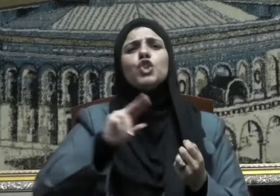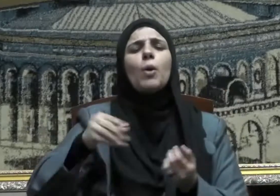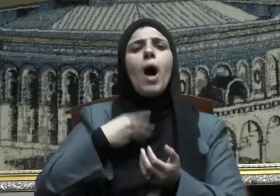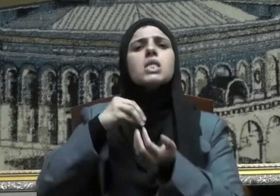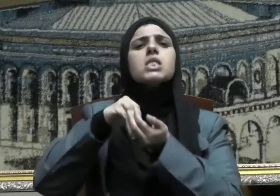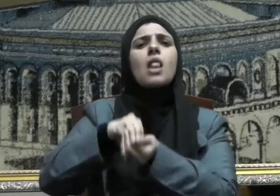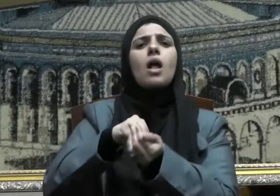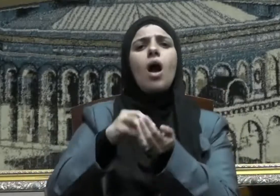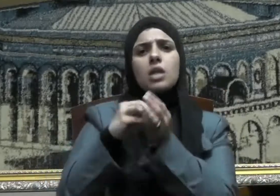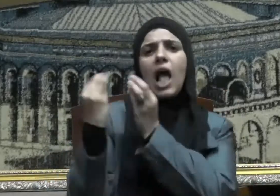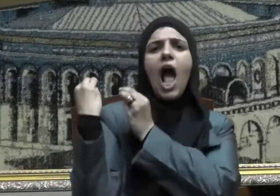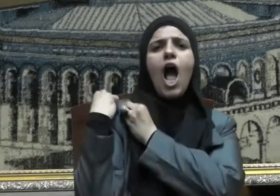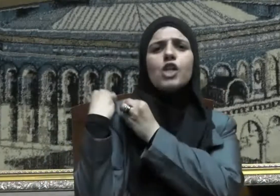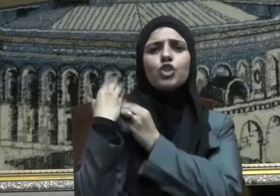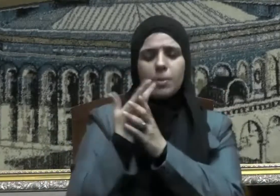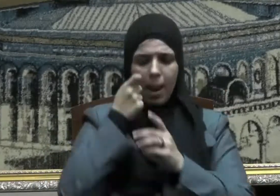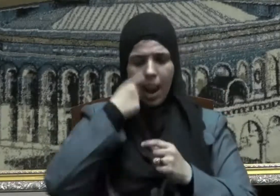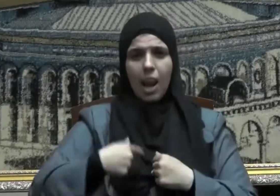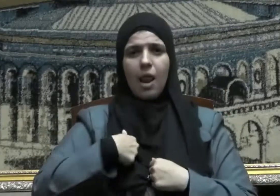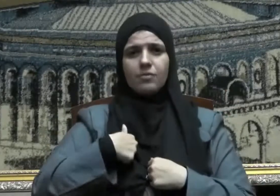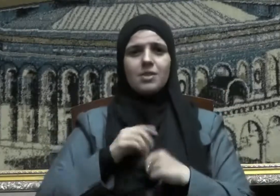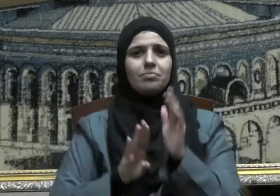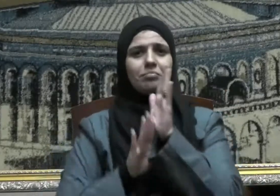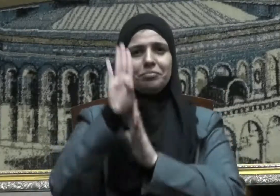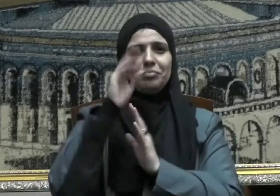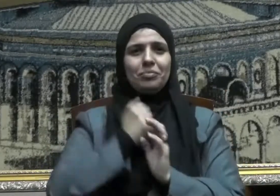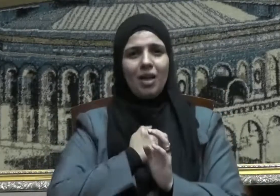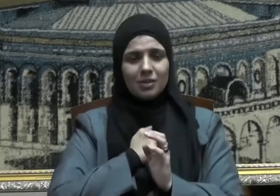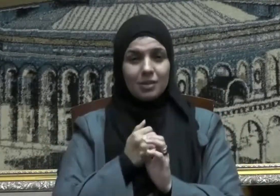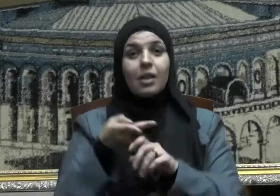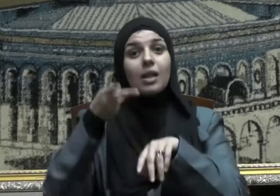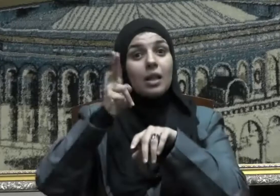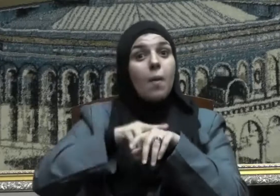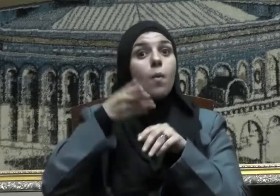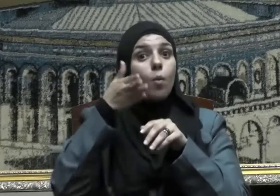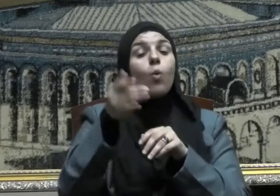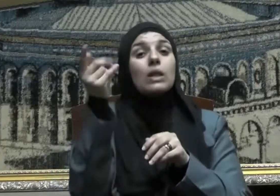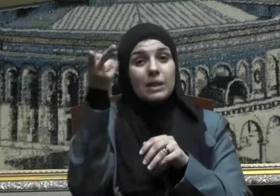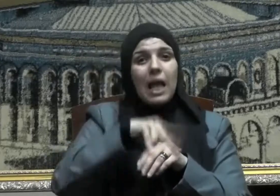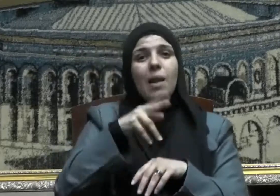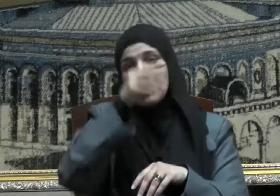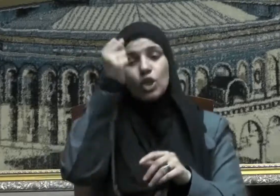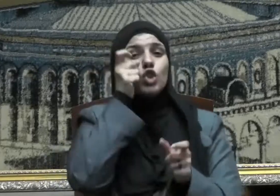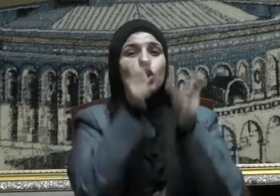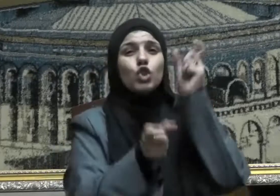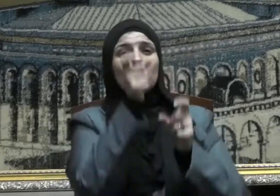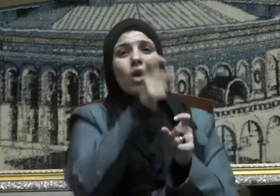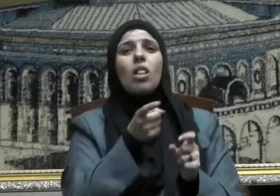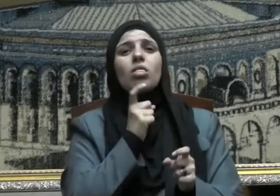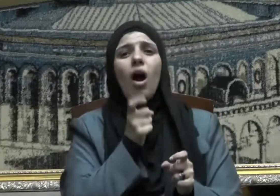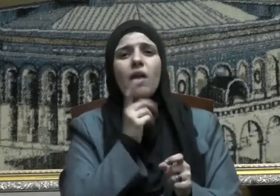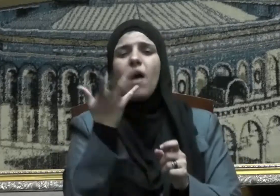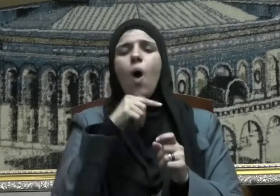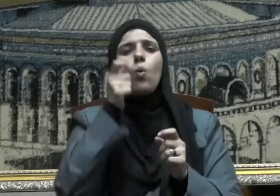كله صدقة منك على نفسك ومنها إعانة الضعفاء وذوي